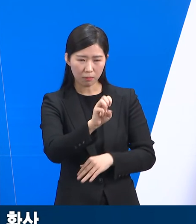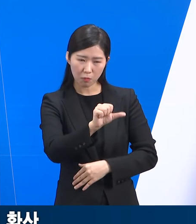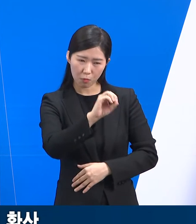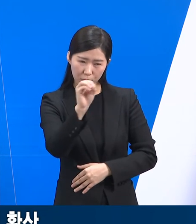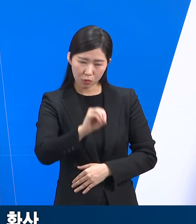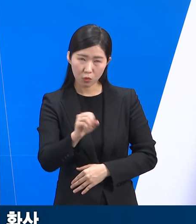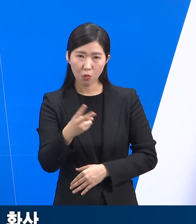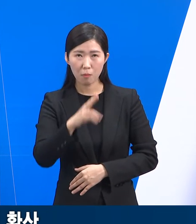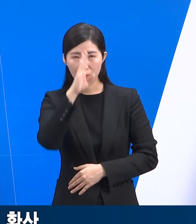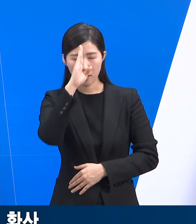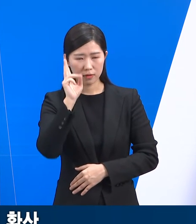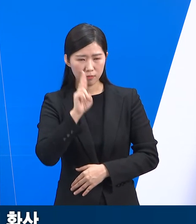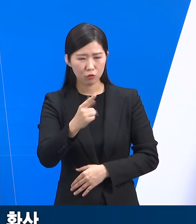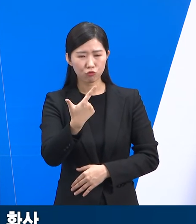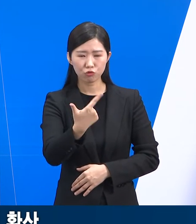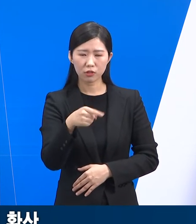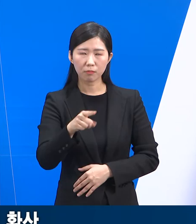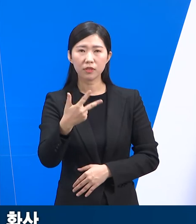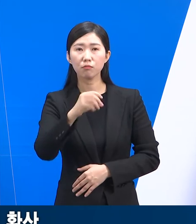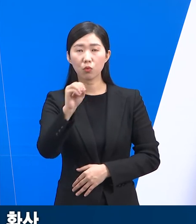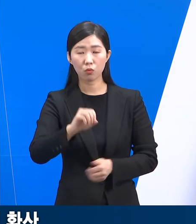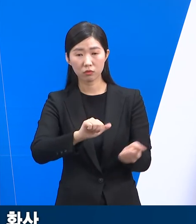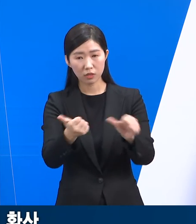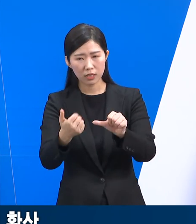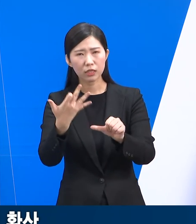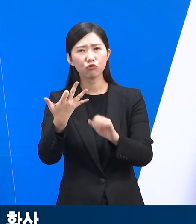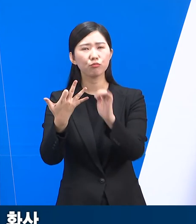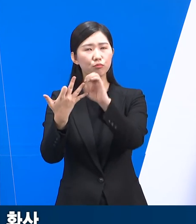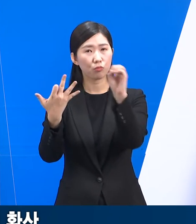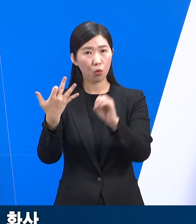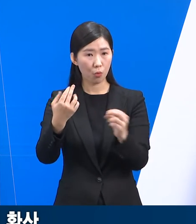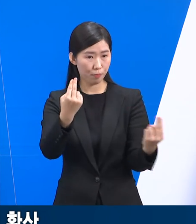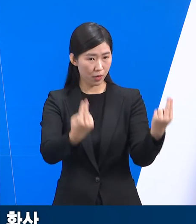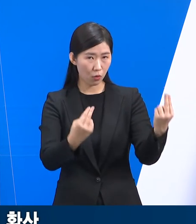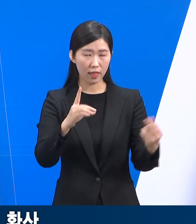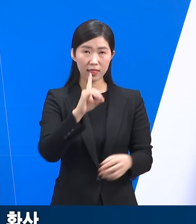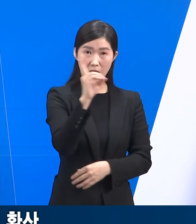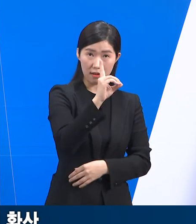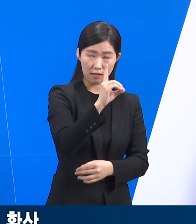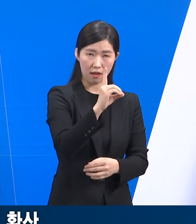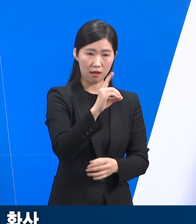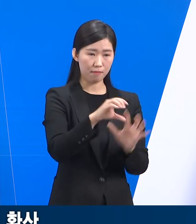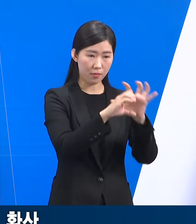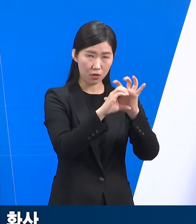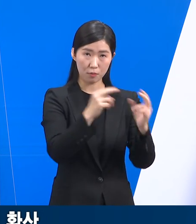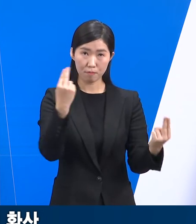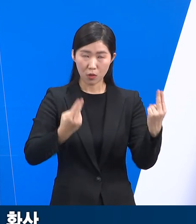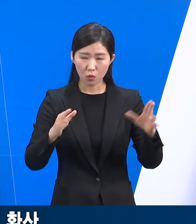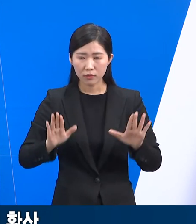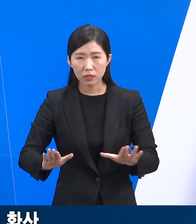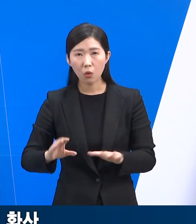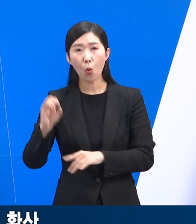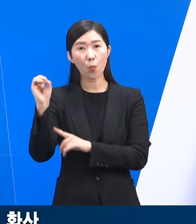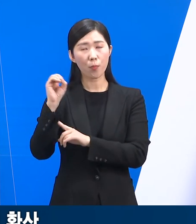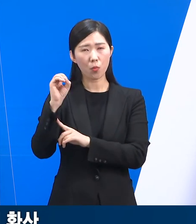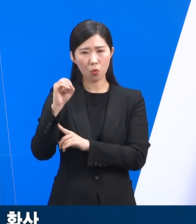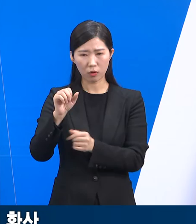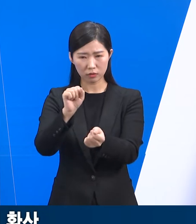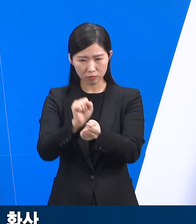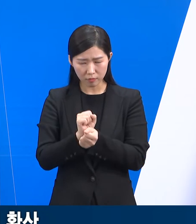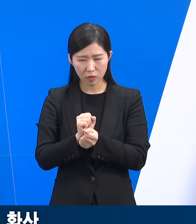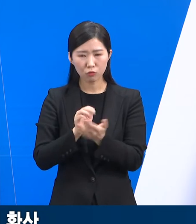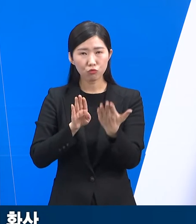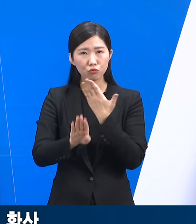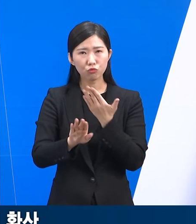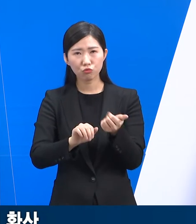중증이 6.7%, 사망이 19.2% 발생한 것에 비해 중증 및 사망 환자 비율이 대폭 낮아진 수치입니다.